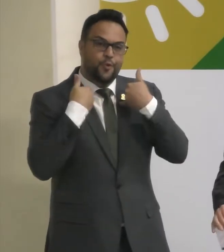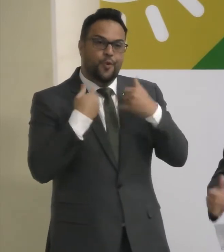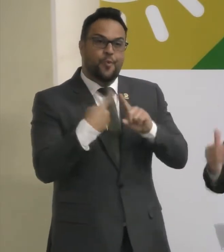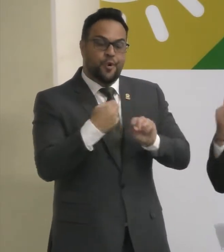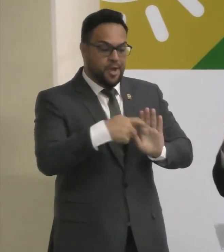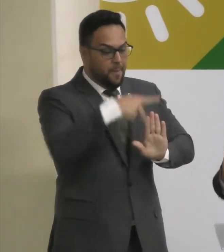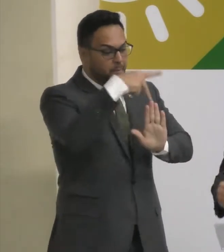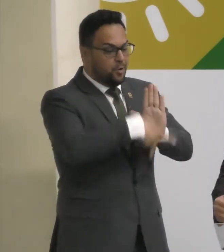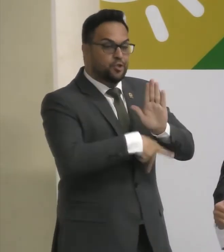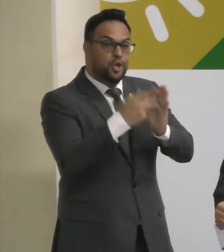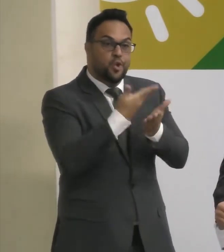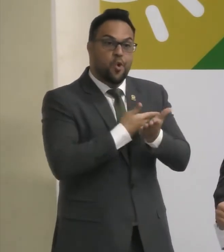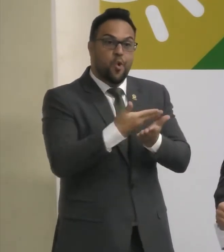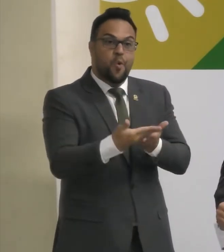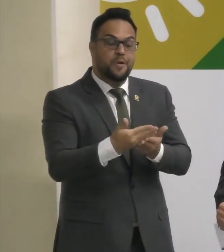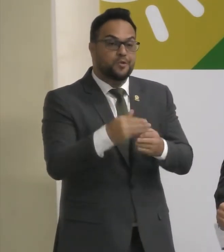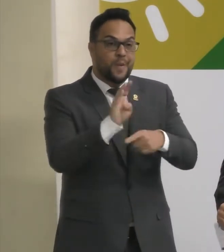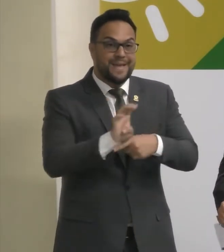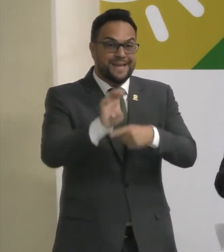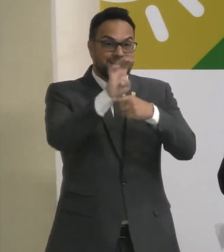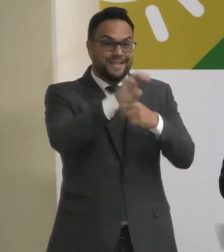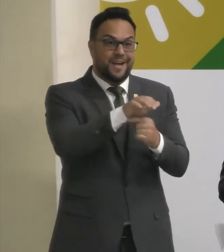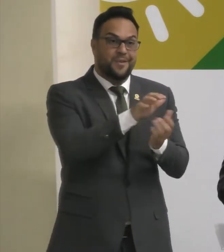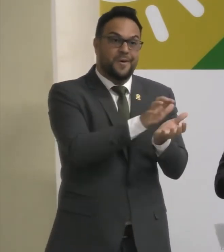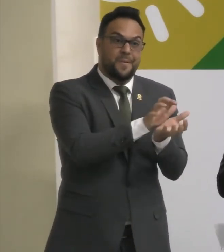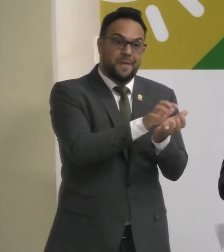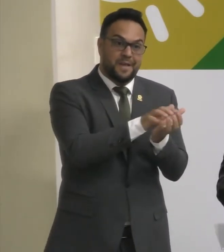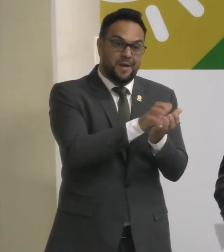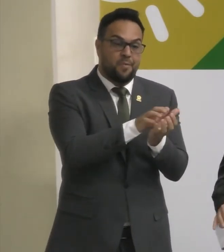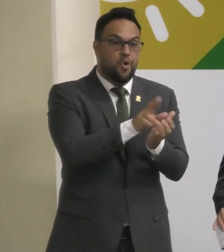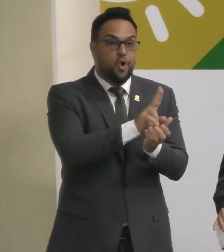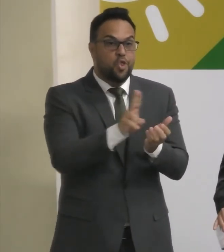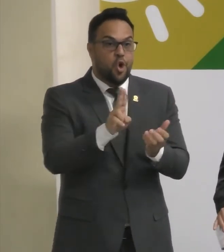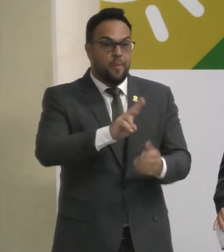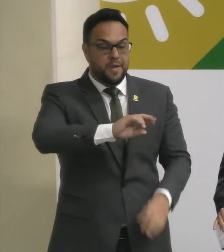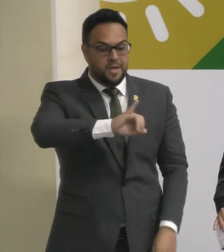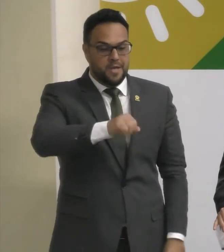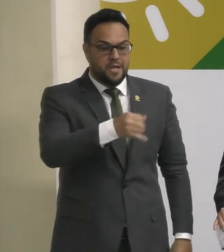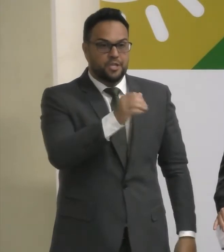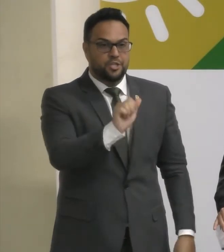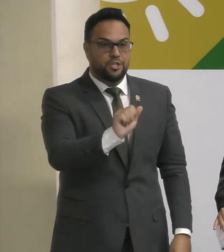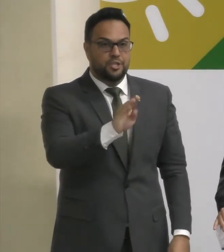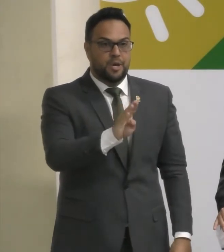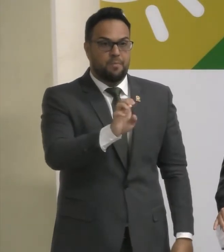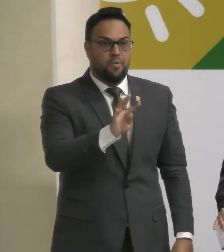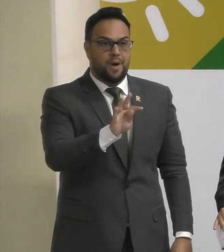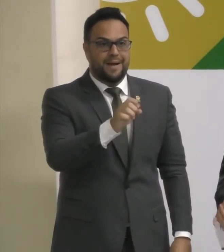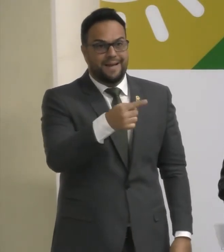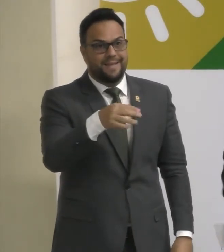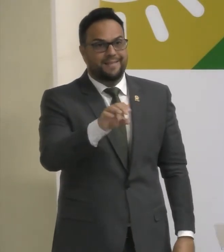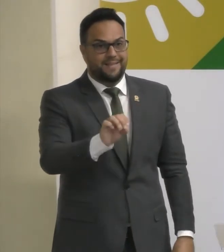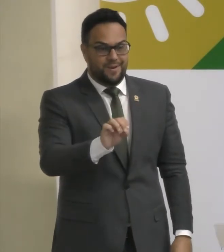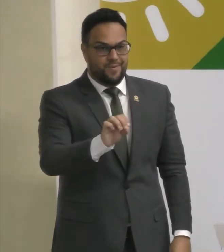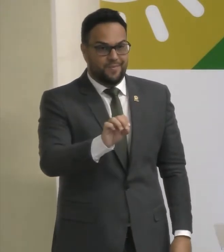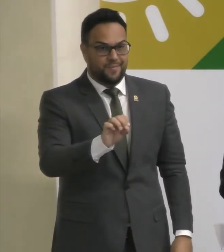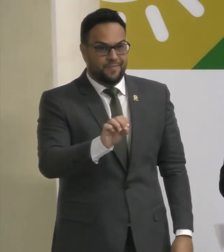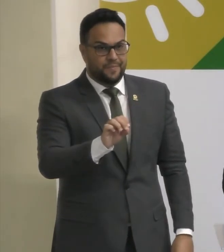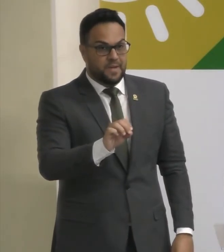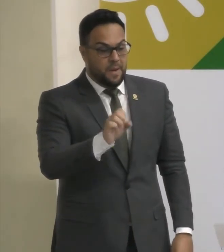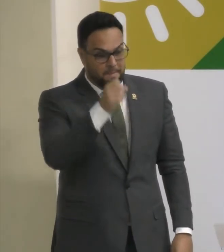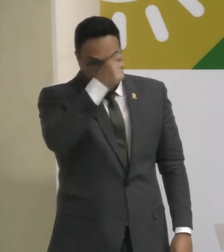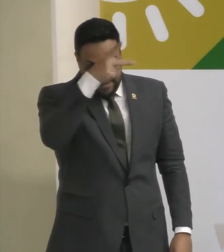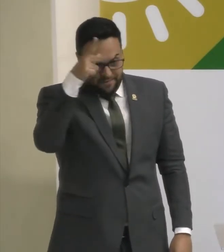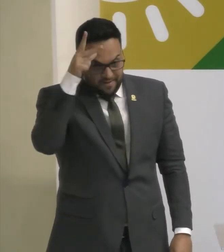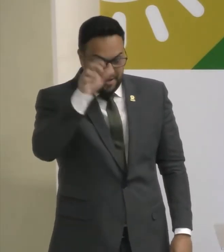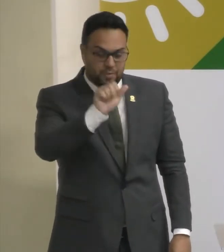Nasceu lá No meu estado Em Pernambuco Na cidade De Jaboatão Dos Guararapes Onde O prefeito Anderson Ferreira